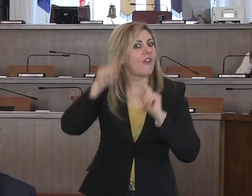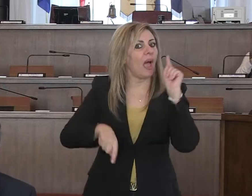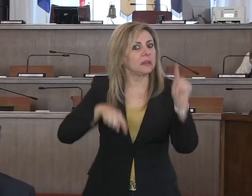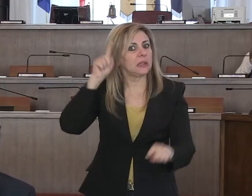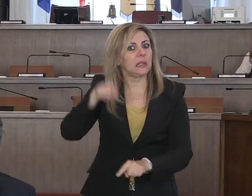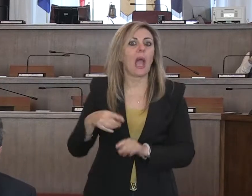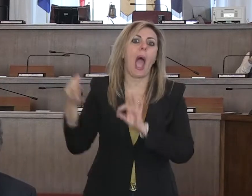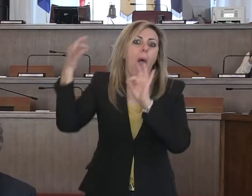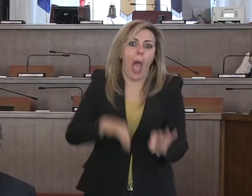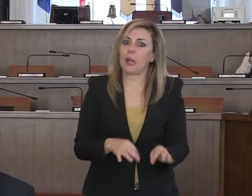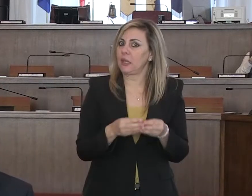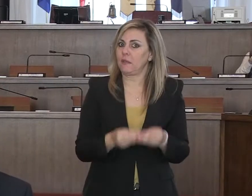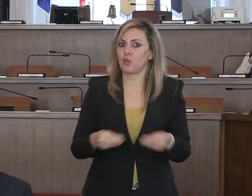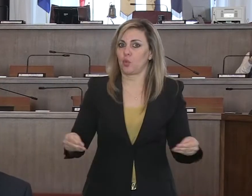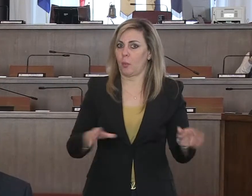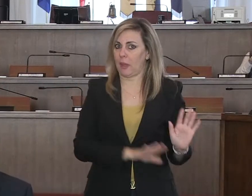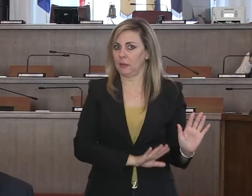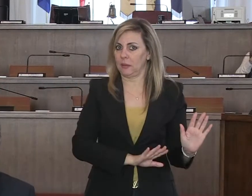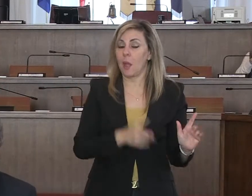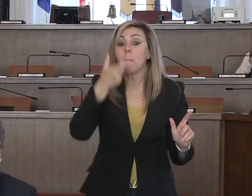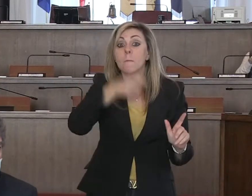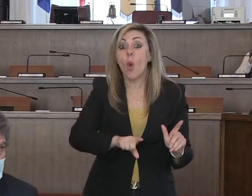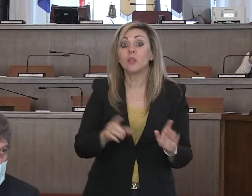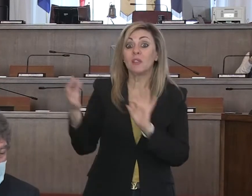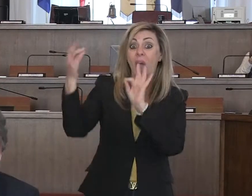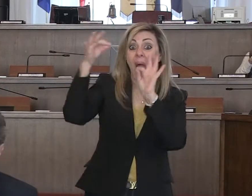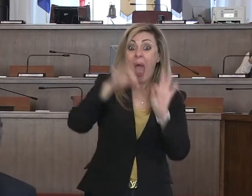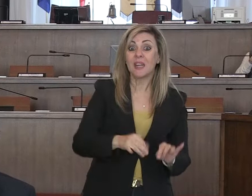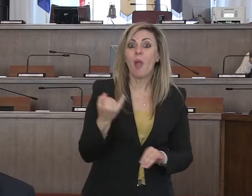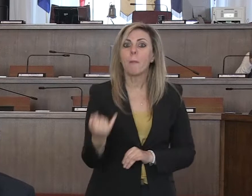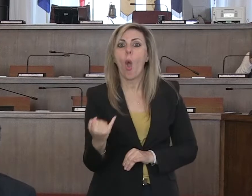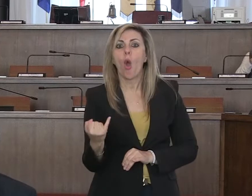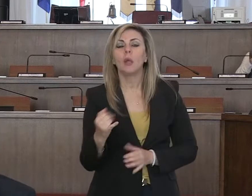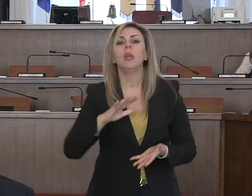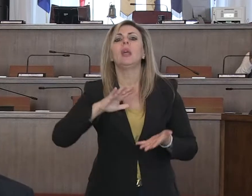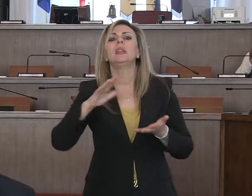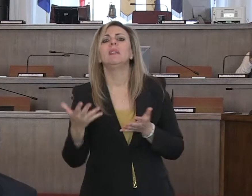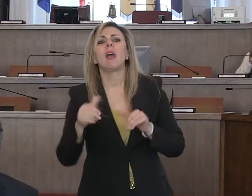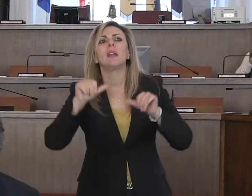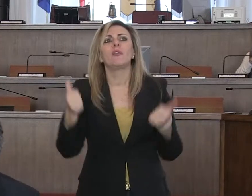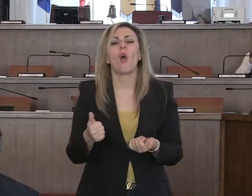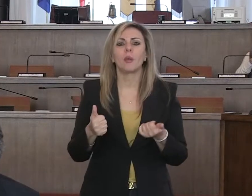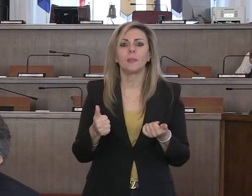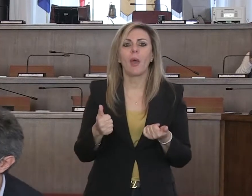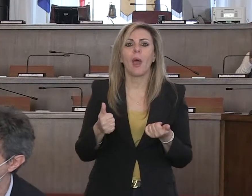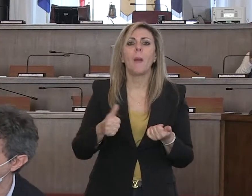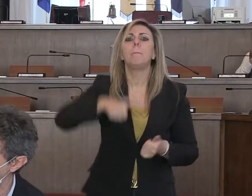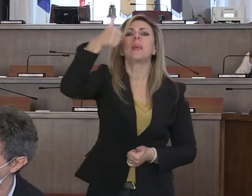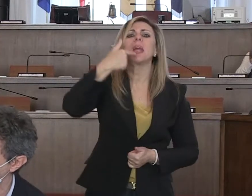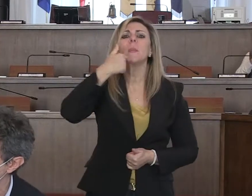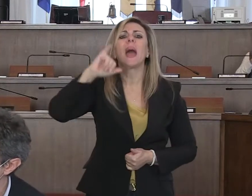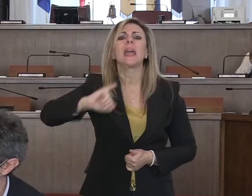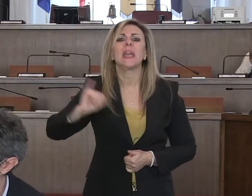ottenere, anche perché quando arrivano pochi quantitativi potete capire bene che le priorità sono